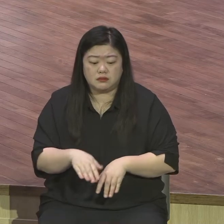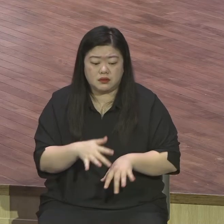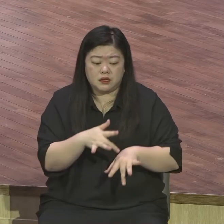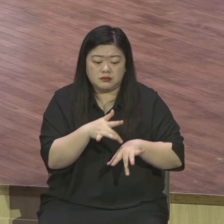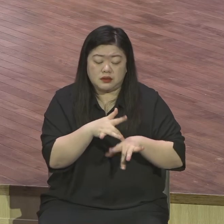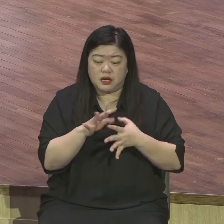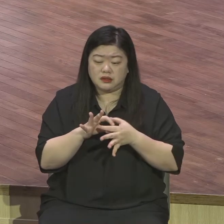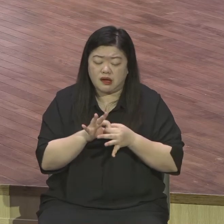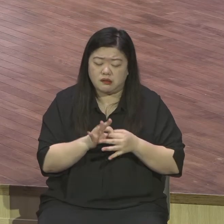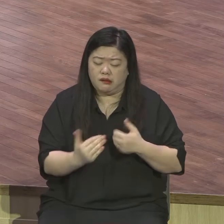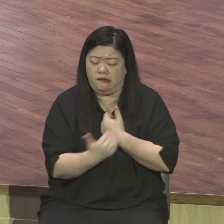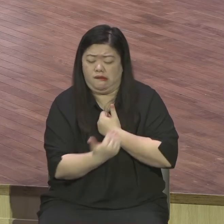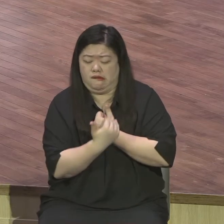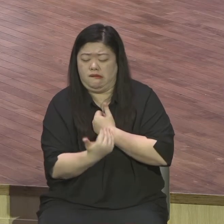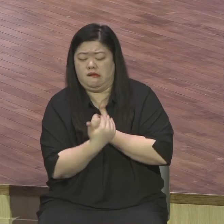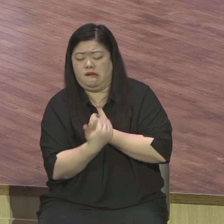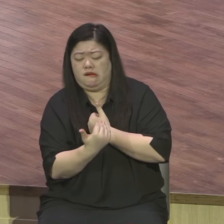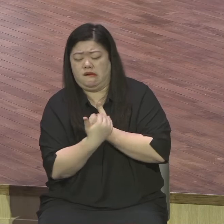사단이